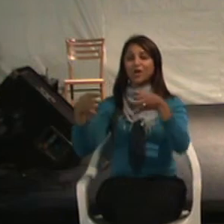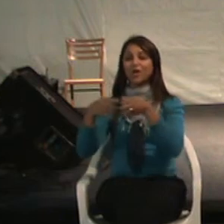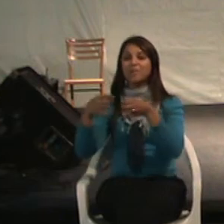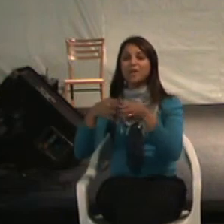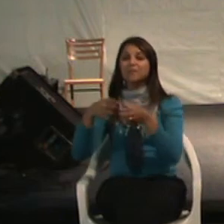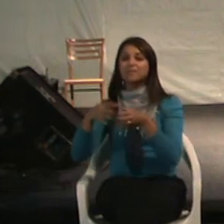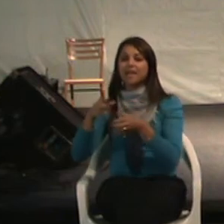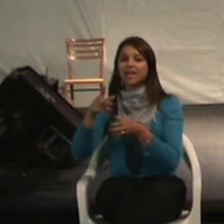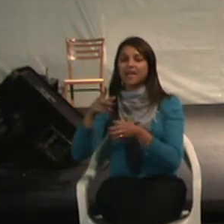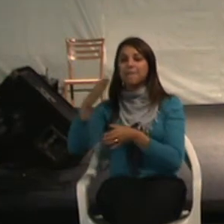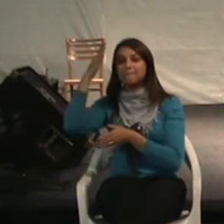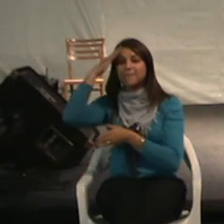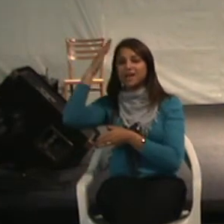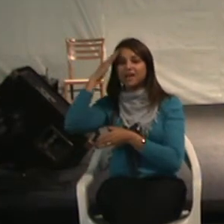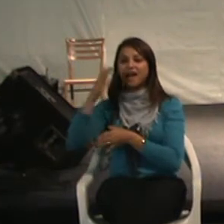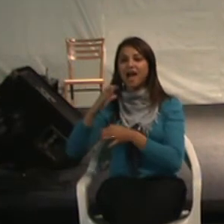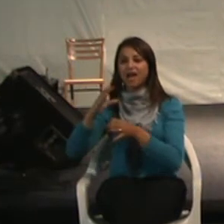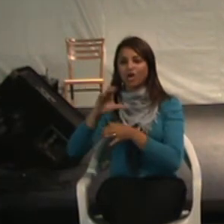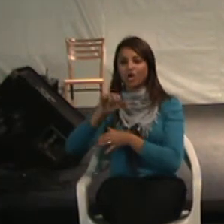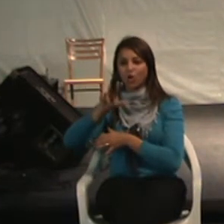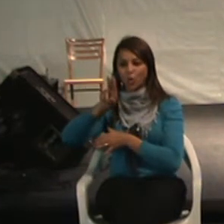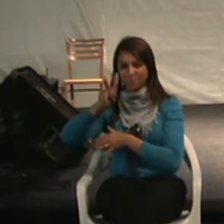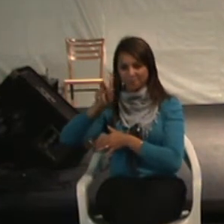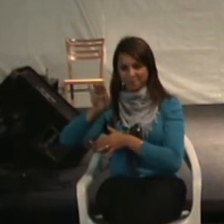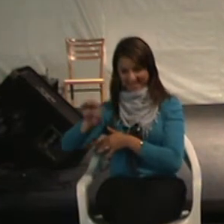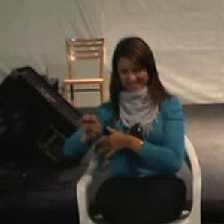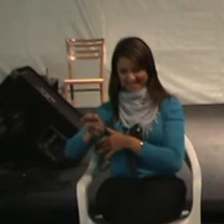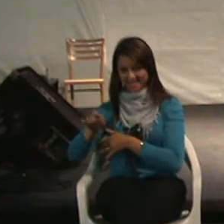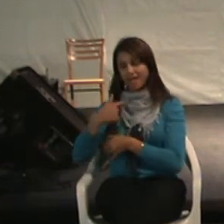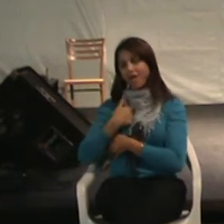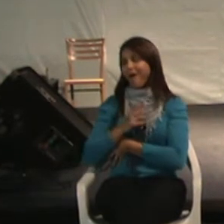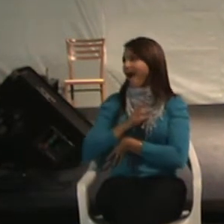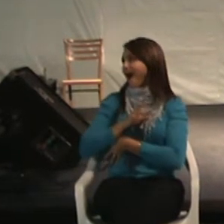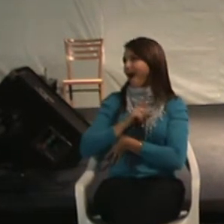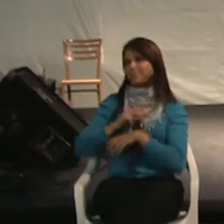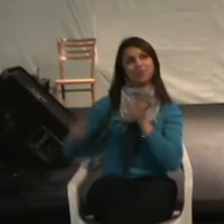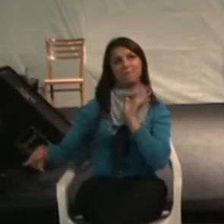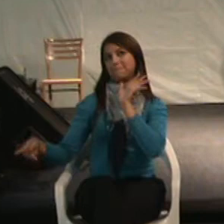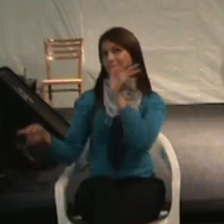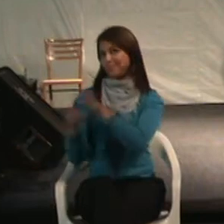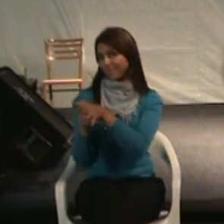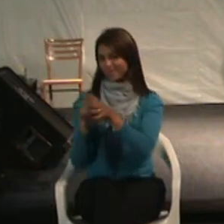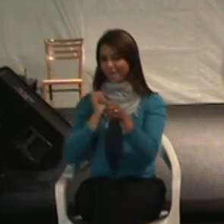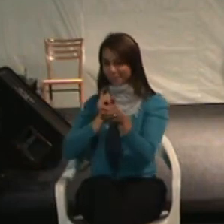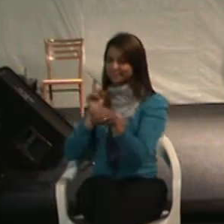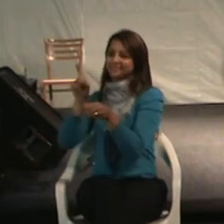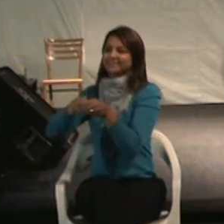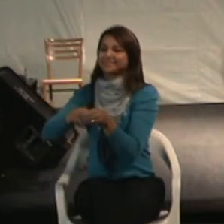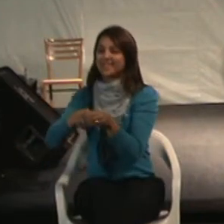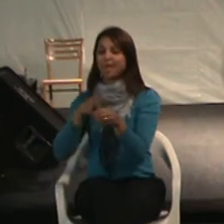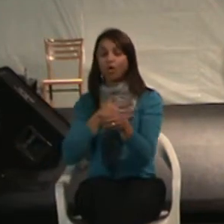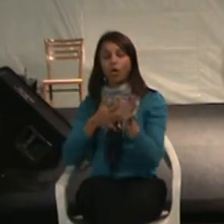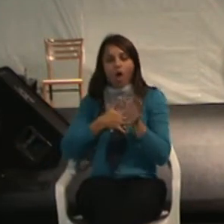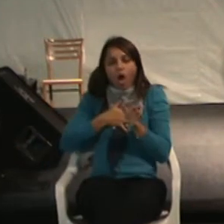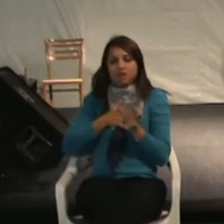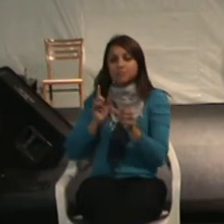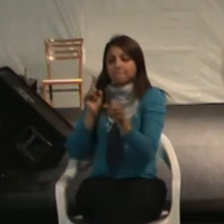pertencer ao Paranaclube? O direito de pertencer.